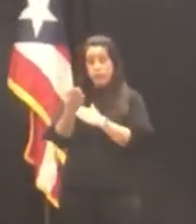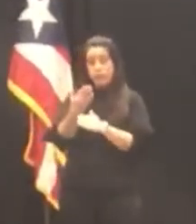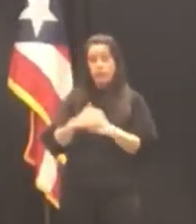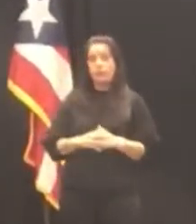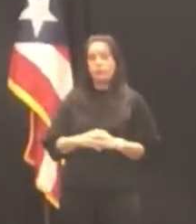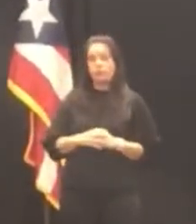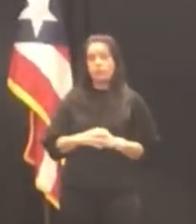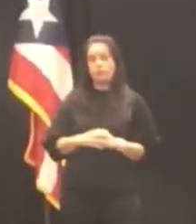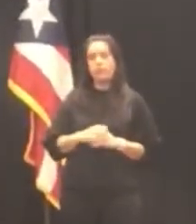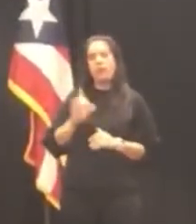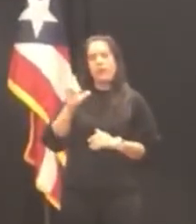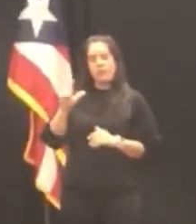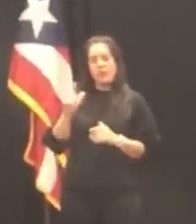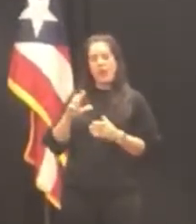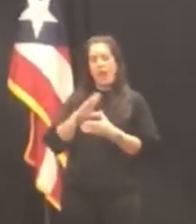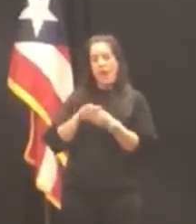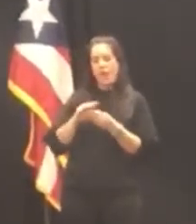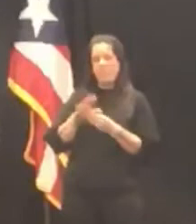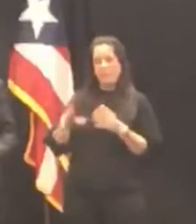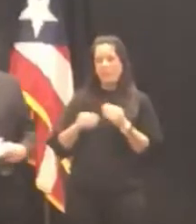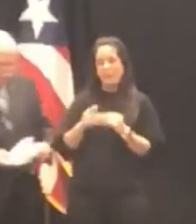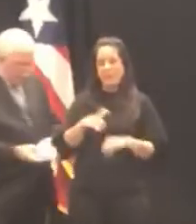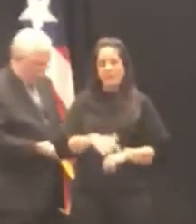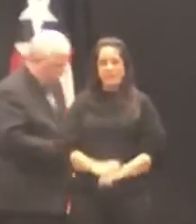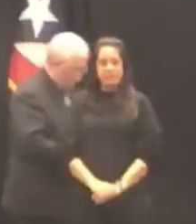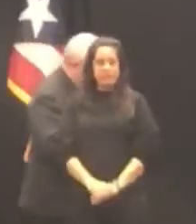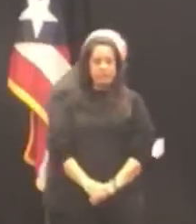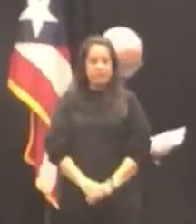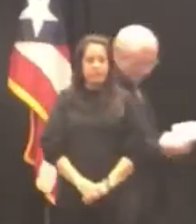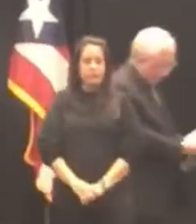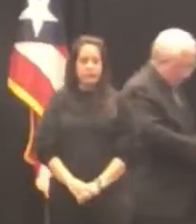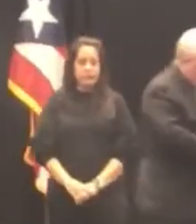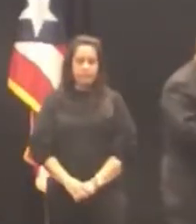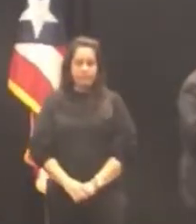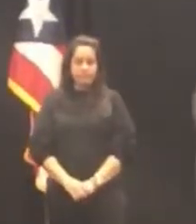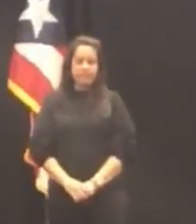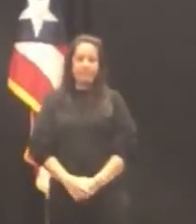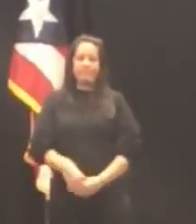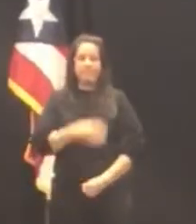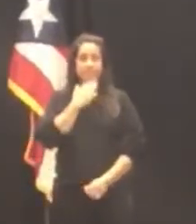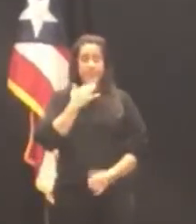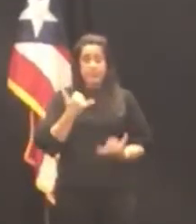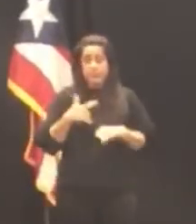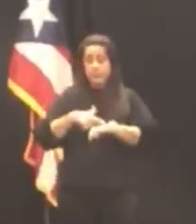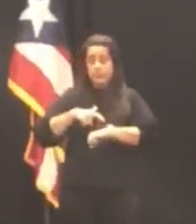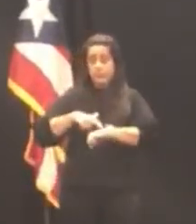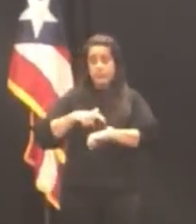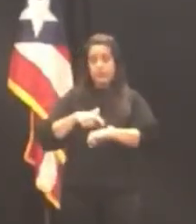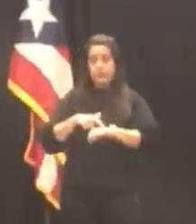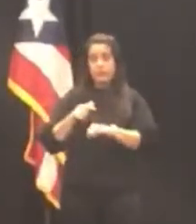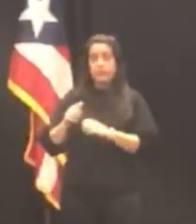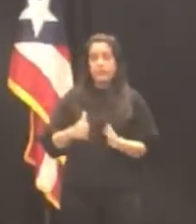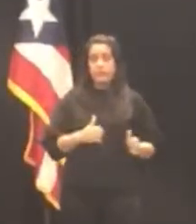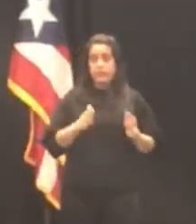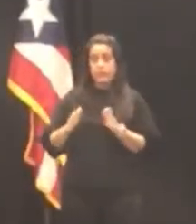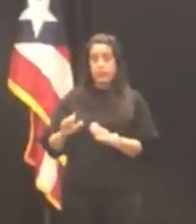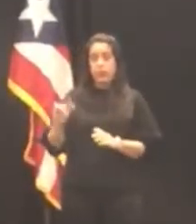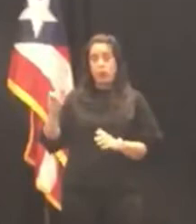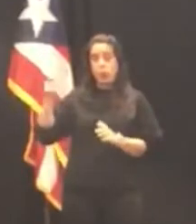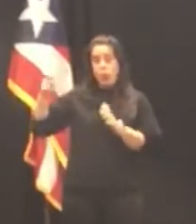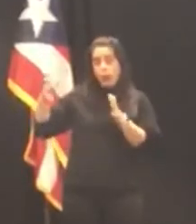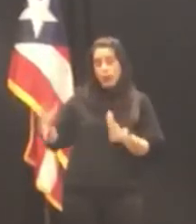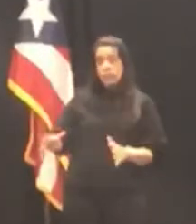después hablaremos más tarde gracias en este momento vamos a dejar a la honorable jueza